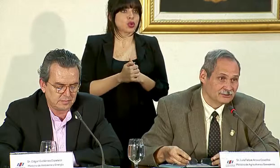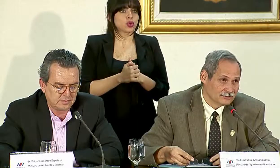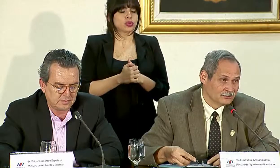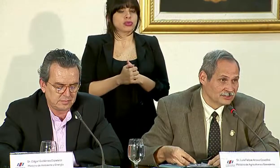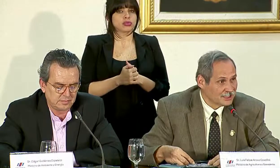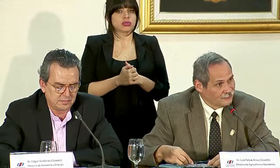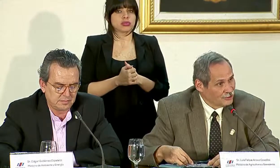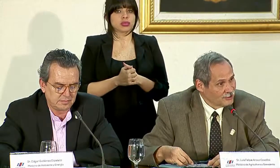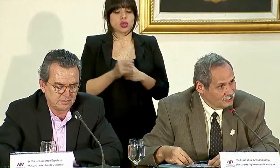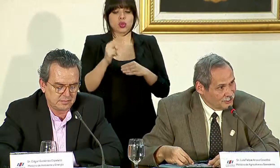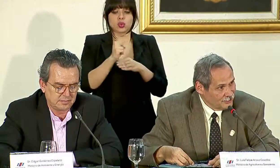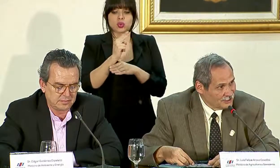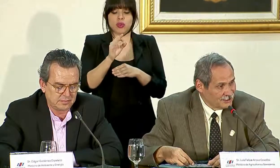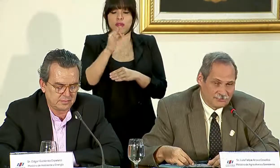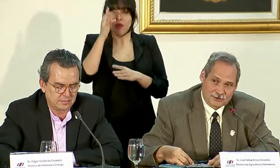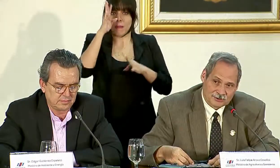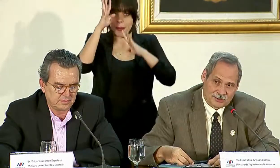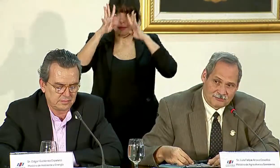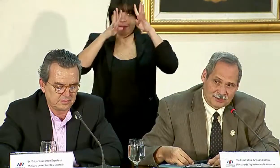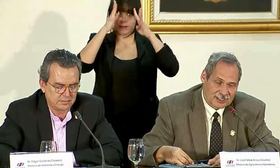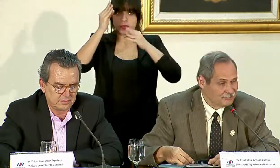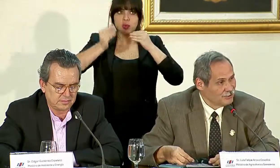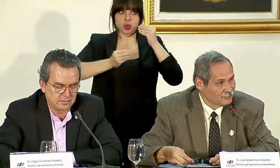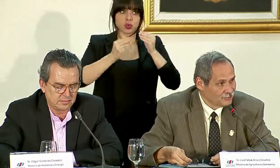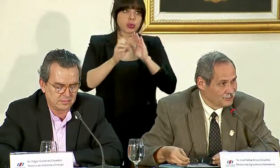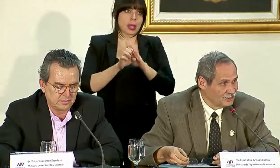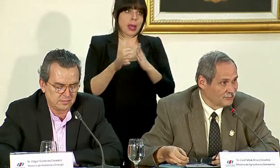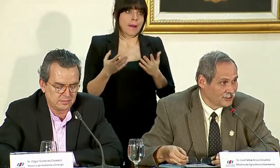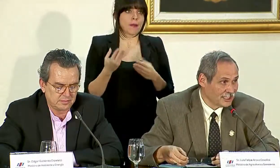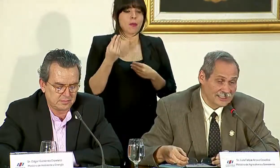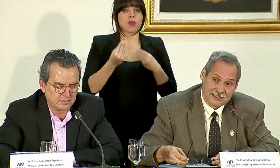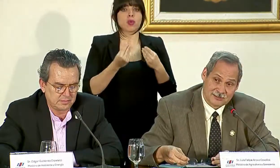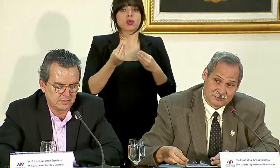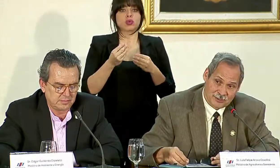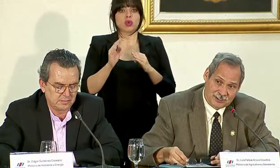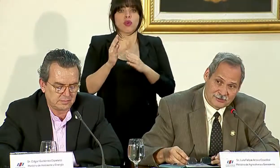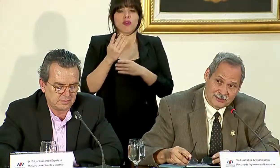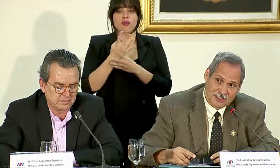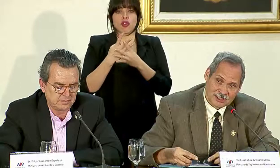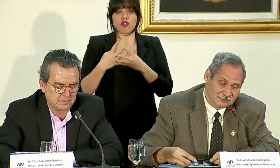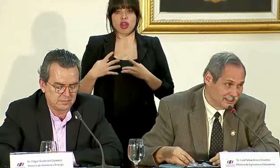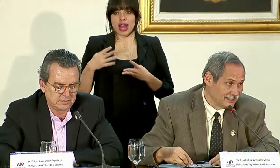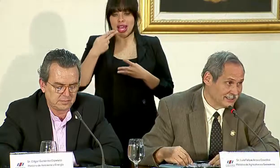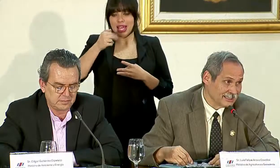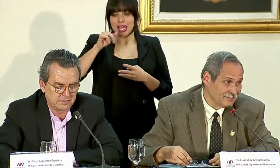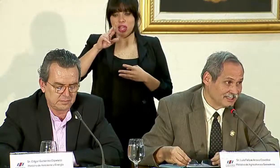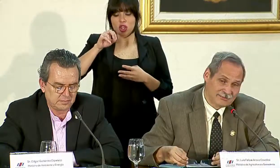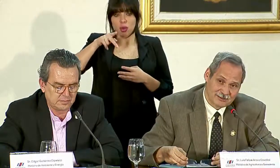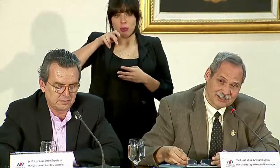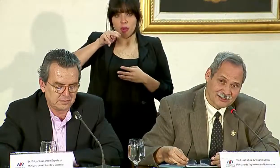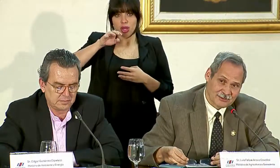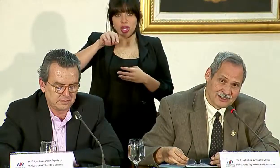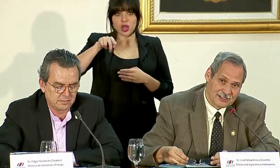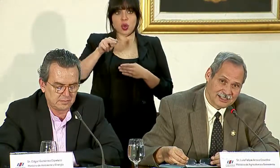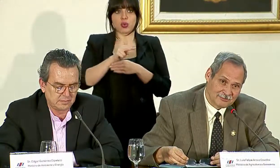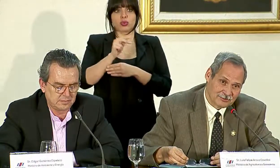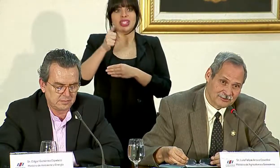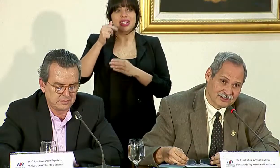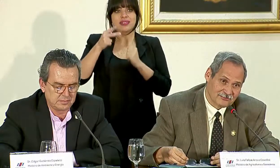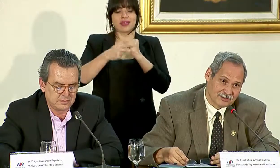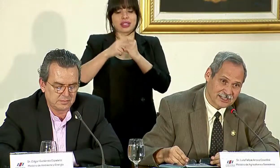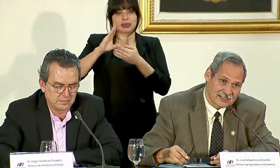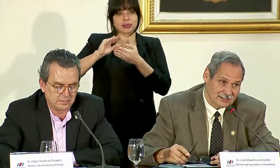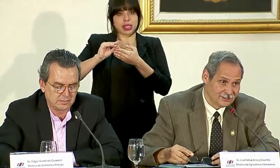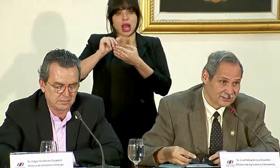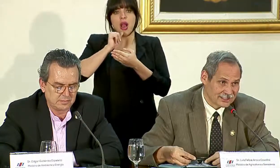de usar formas novedosas de producción, por ejemplo, la producción de forraje hidropónico, que utiliza diez veces menos agua en la